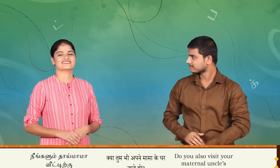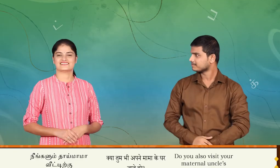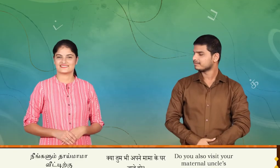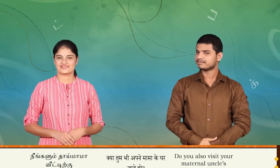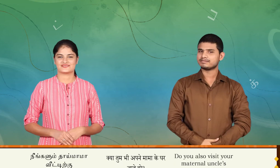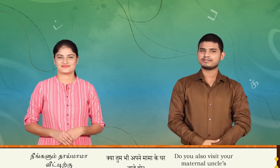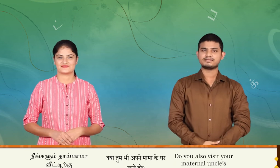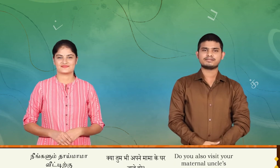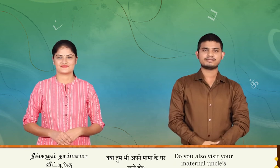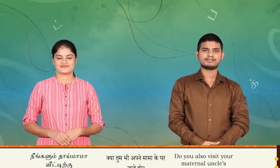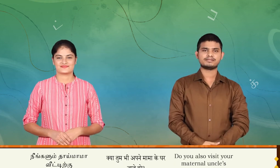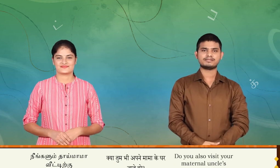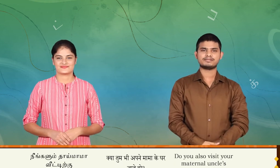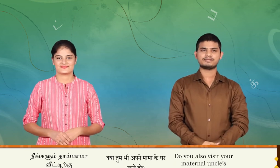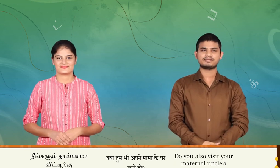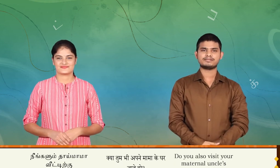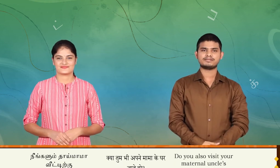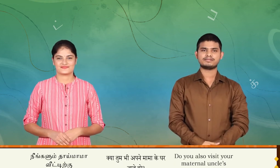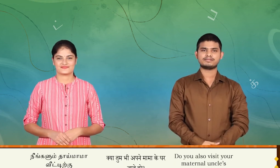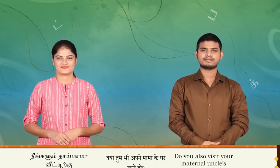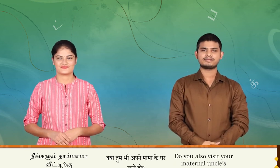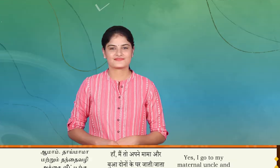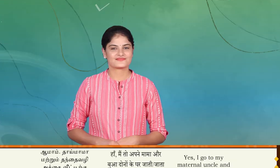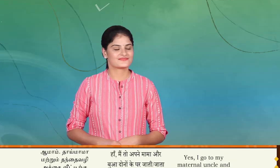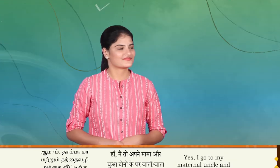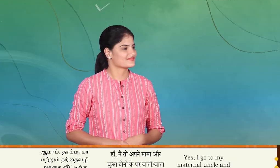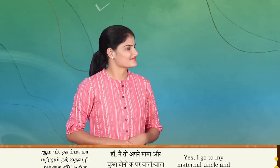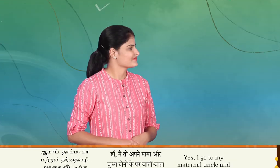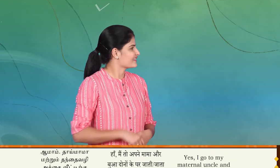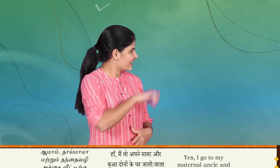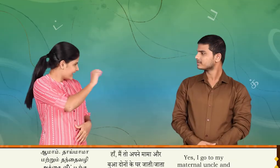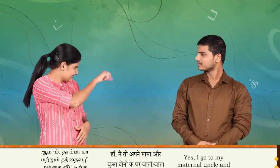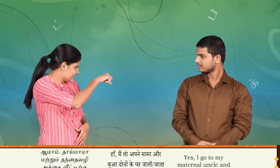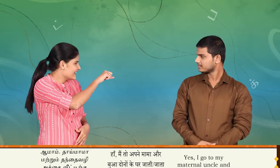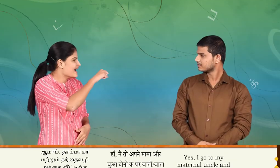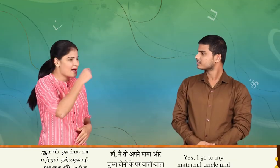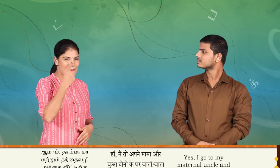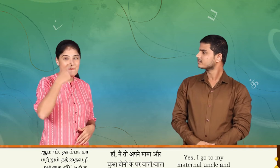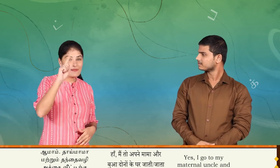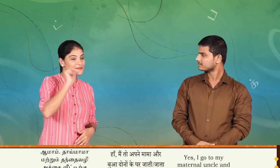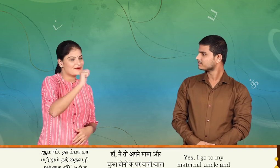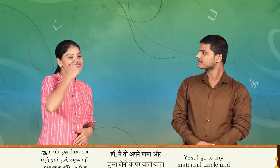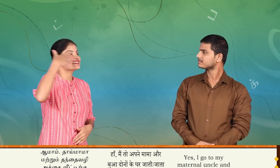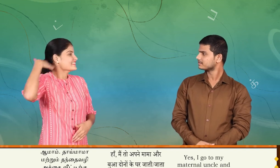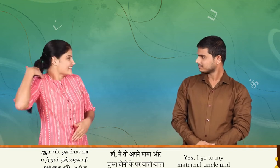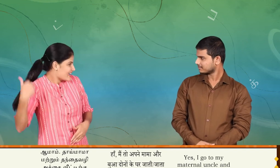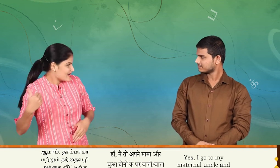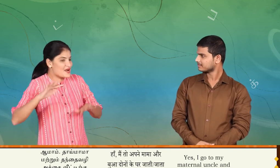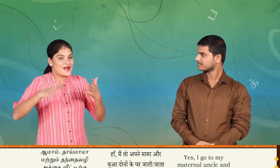நீங்களும் வீற்றிருக்கு போவேறுகள theCUBE ஆமாச் தாய் மாமா மற்றும் தந்தை